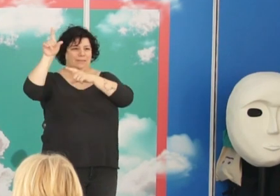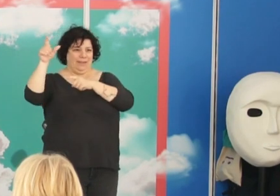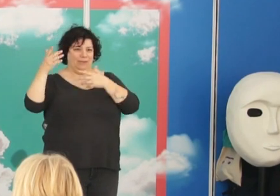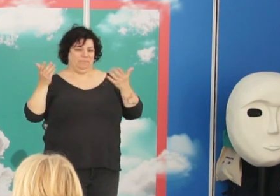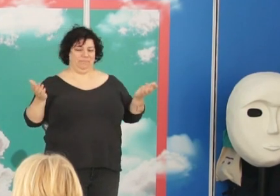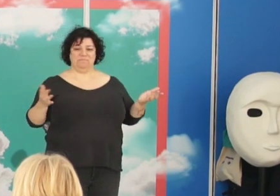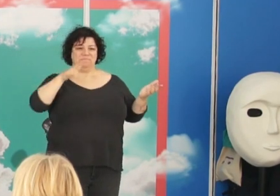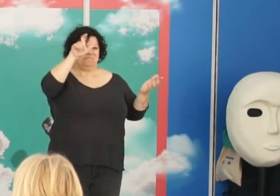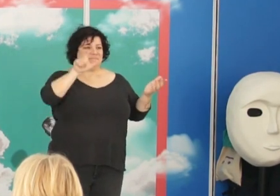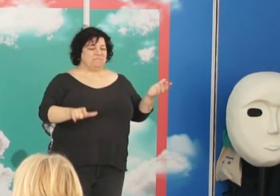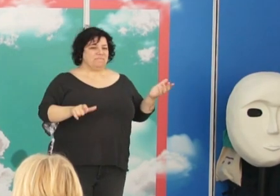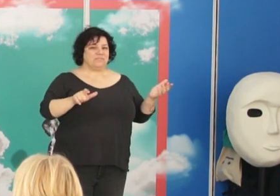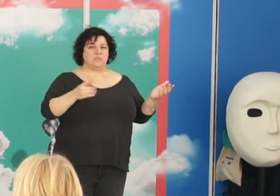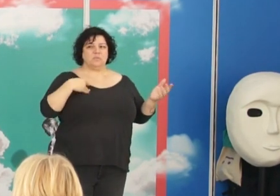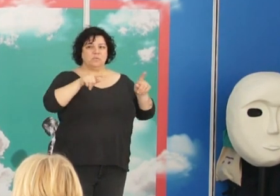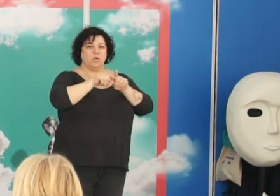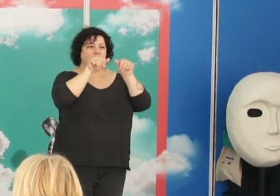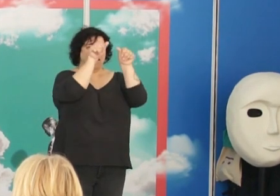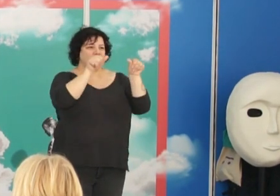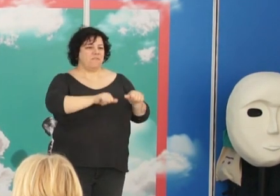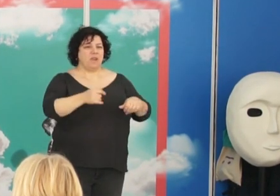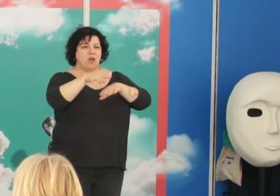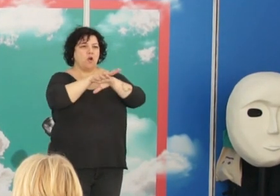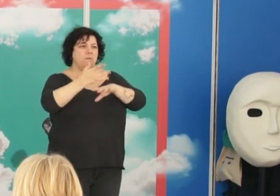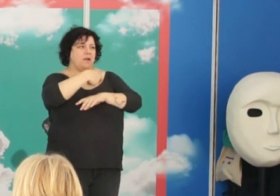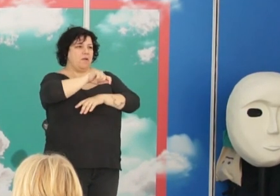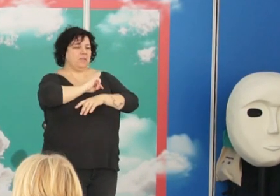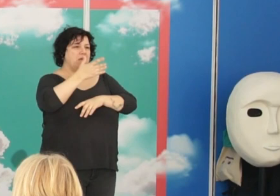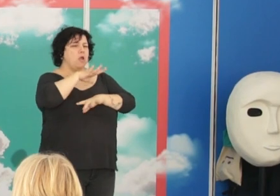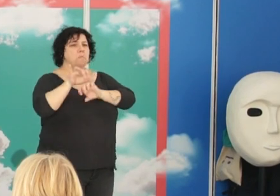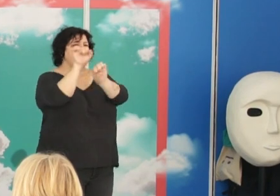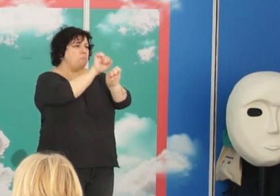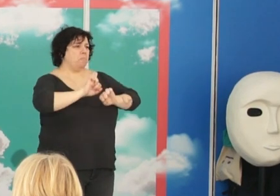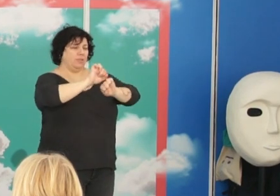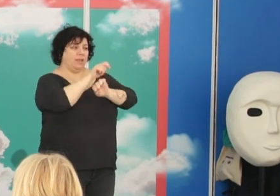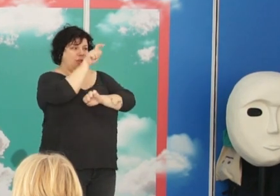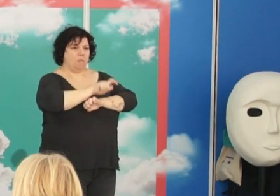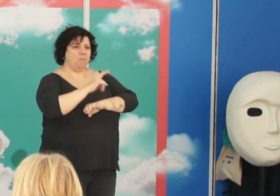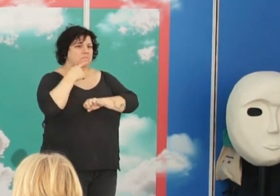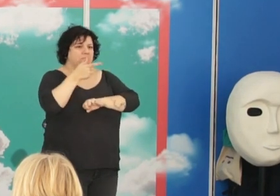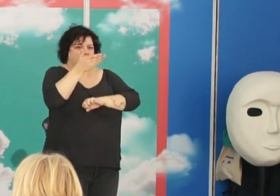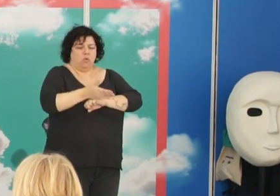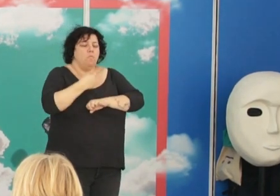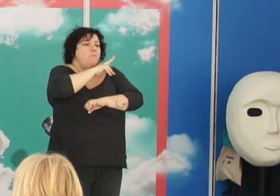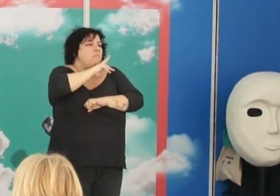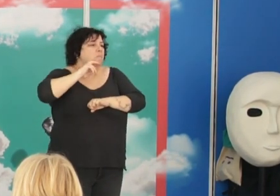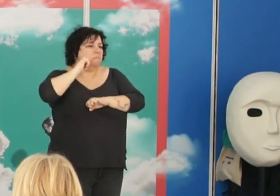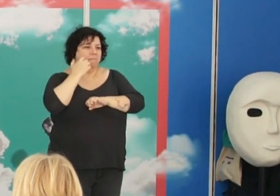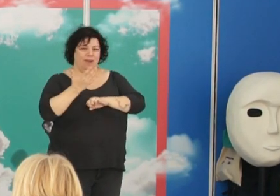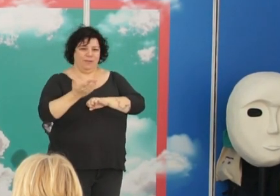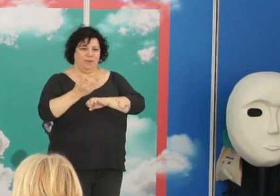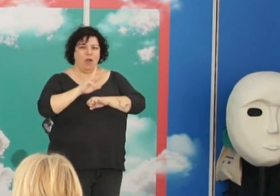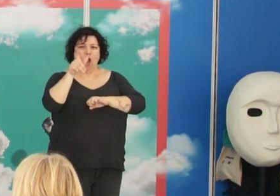Fue una de las figuras que el gobierno español protegió, porque era uno de los grandes valores, igual que